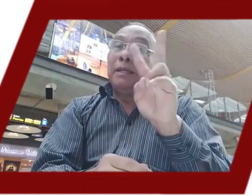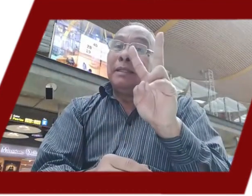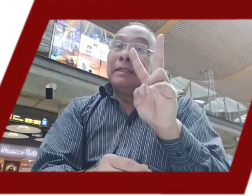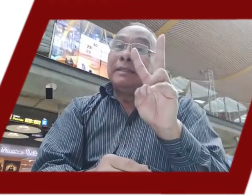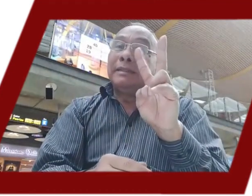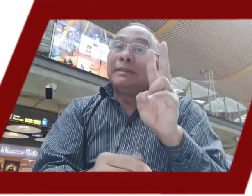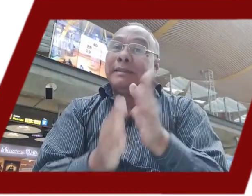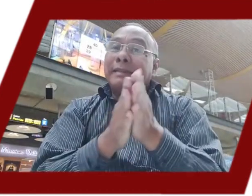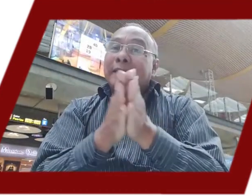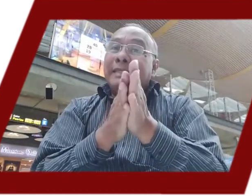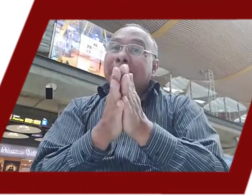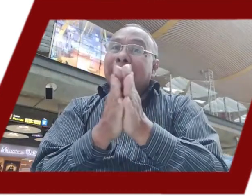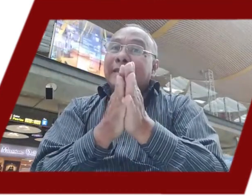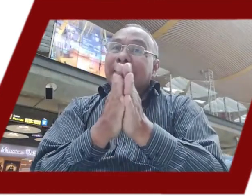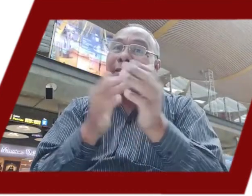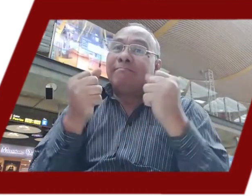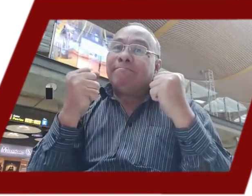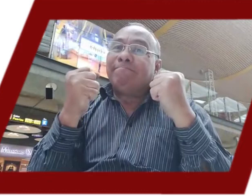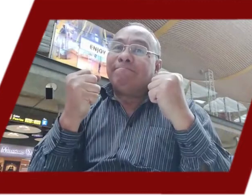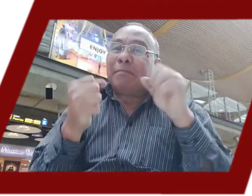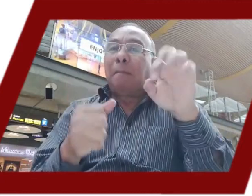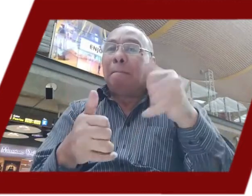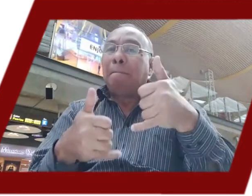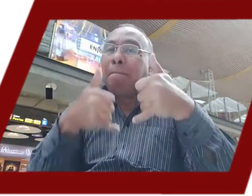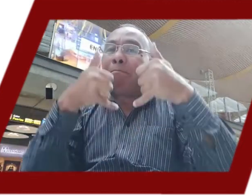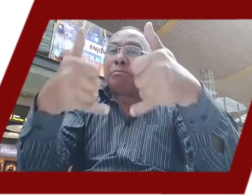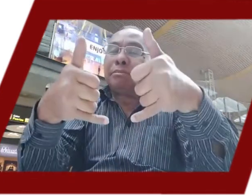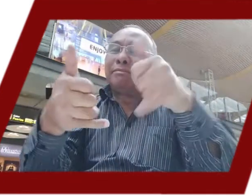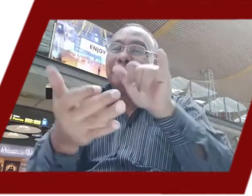El día viernes se llevará a cabo la ceremonia de premiación.